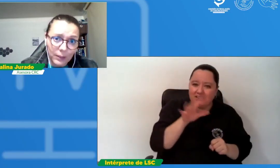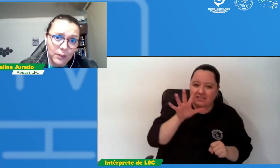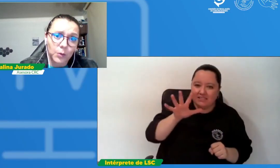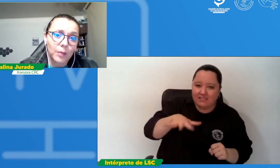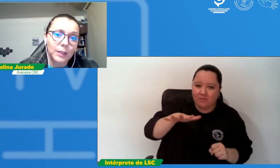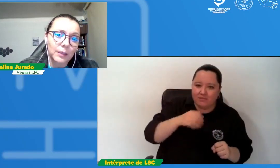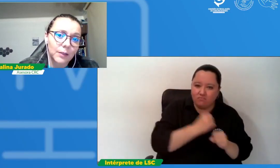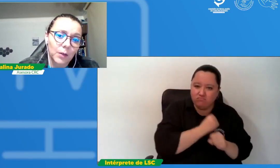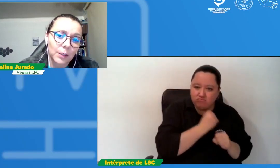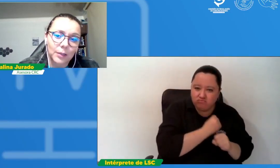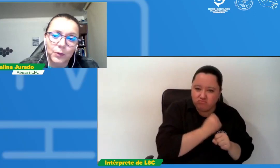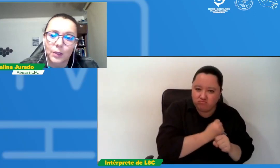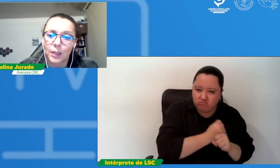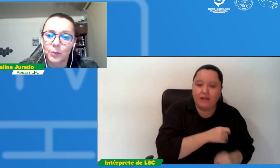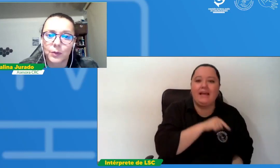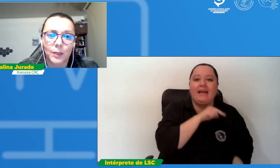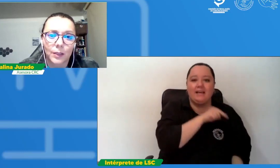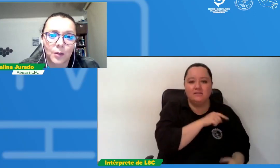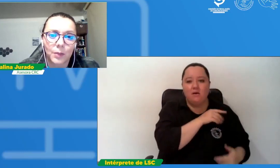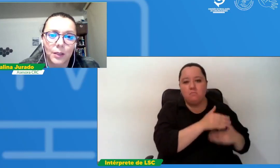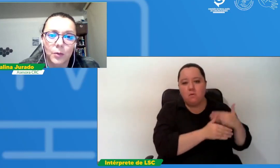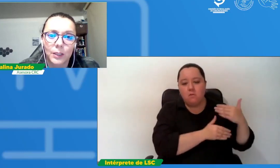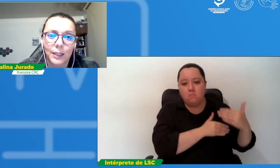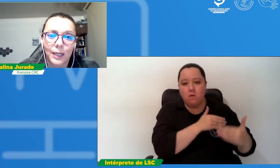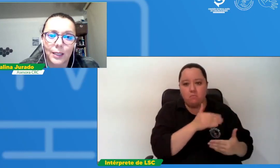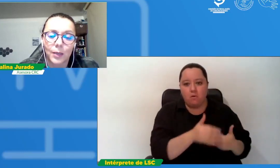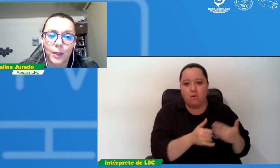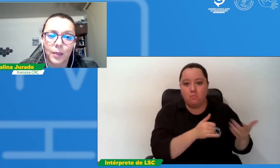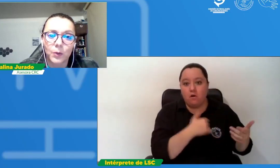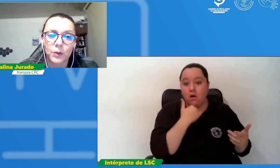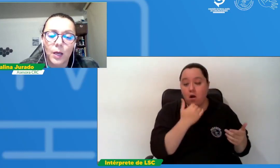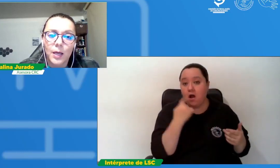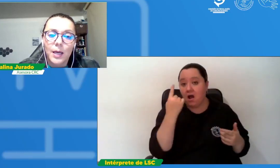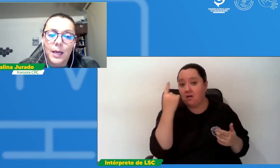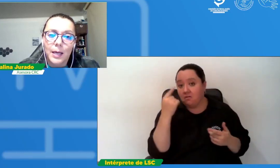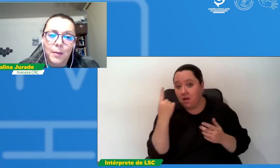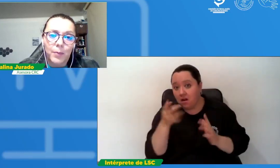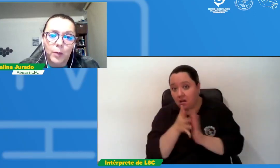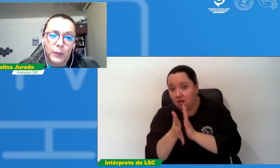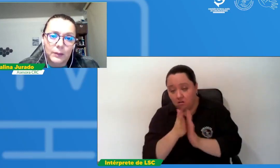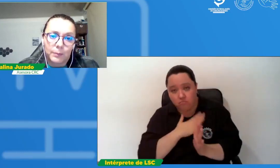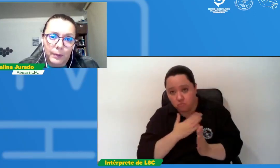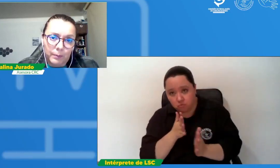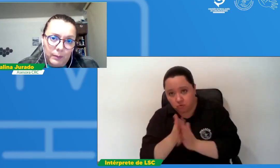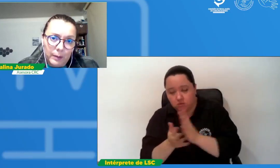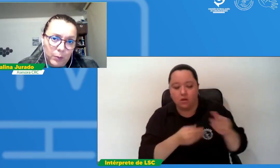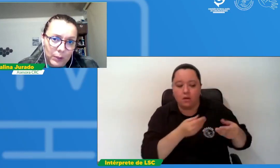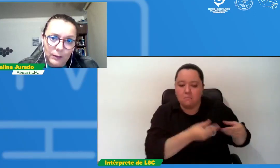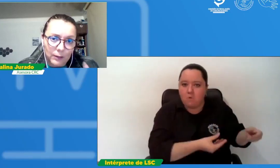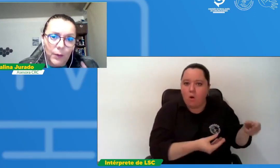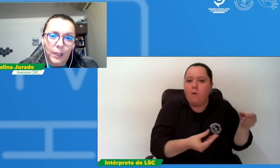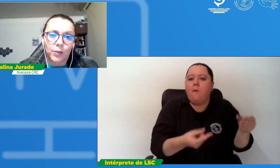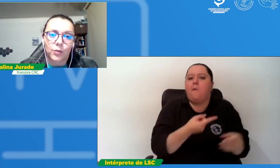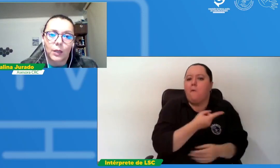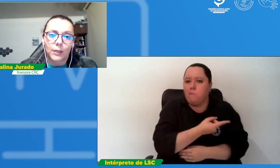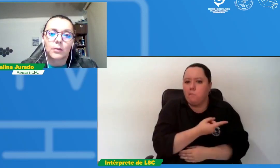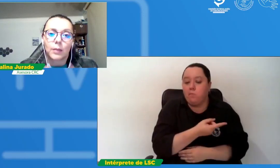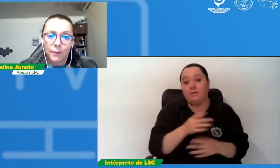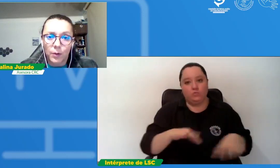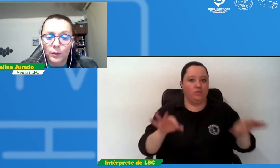seguramente si ahora tenemos la posibilidad de compartir algunas generalidades lo haremos pero pues importante saber eso o sea que la información es